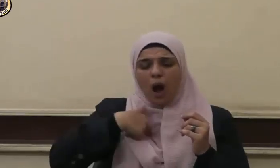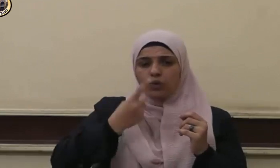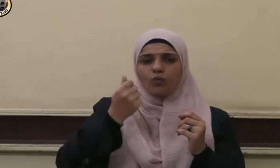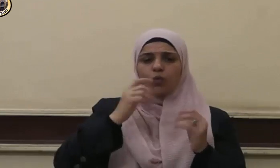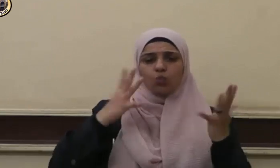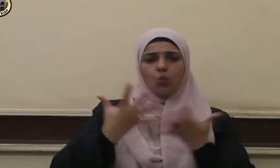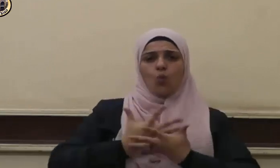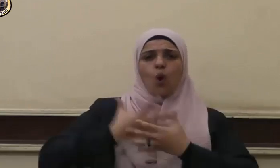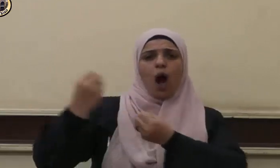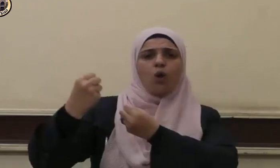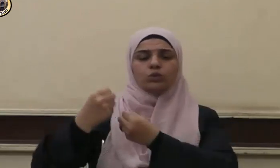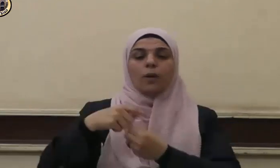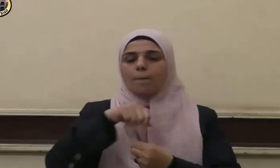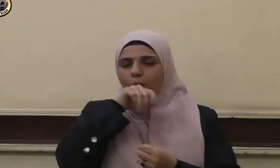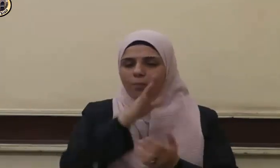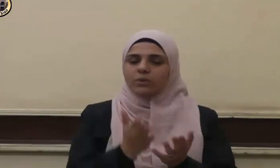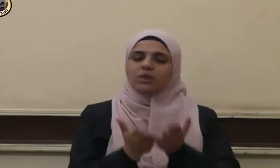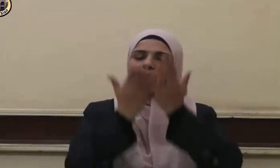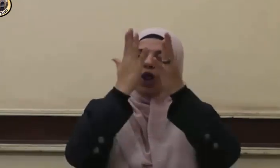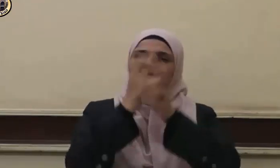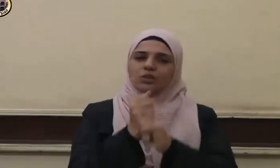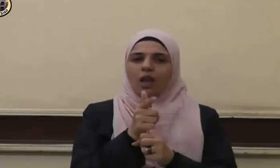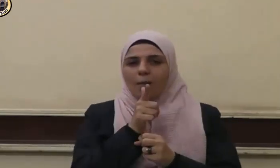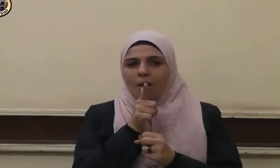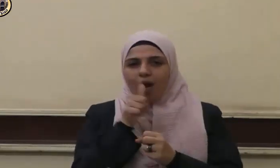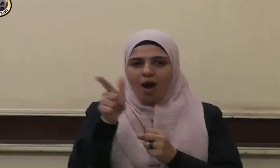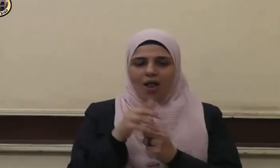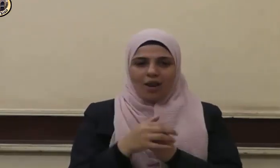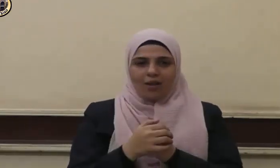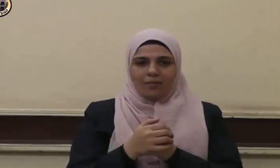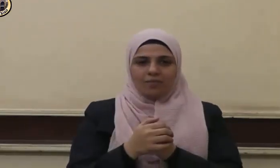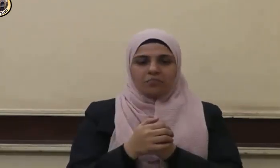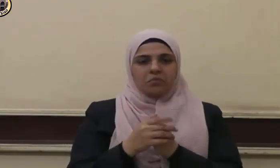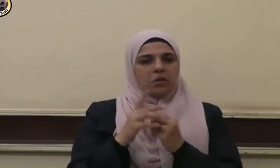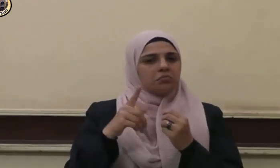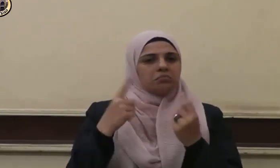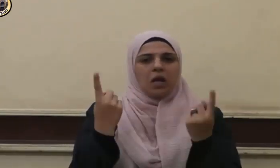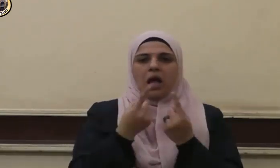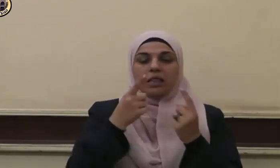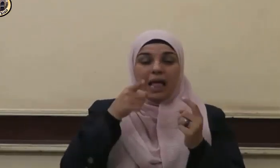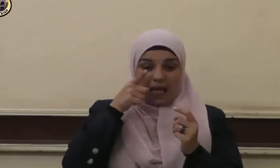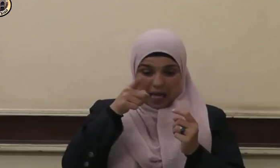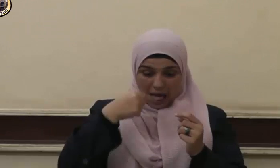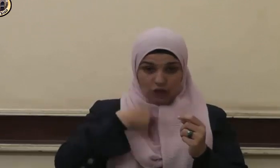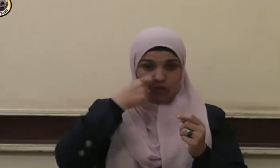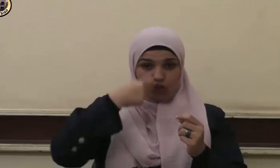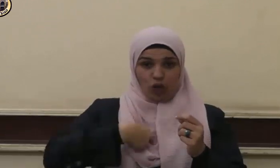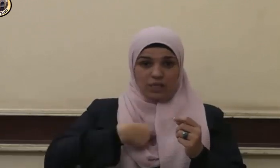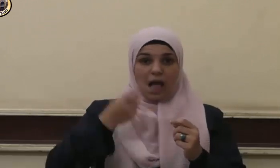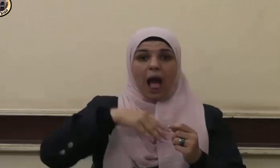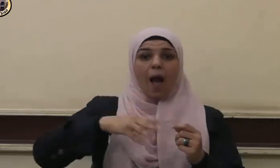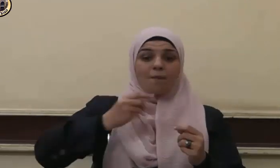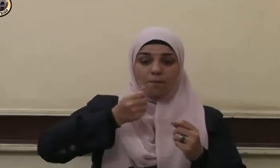مالي فقال صلى الله عليه وسلم أنت ومالك لأبيك